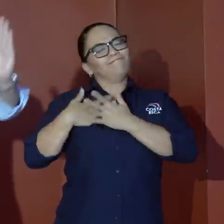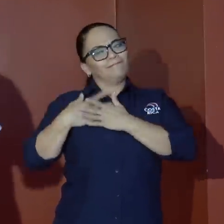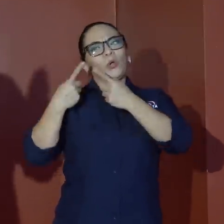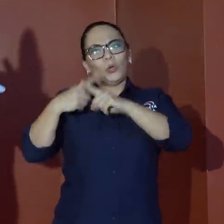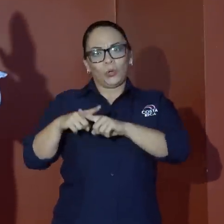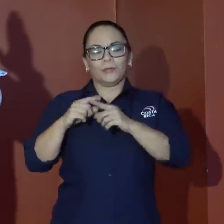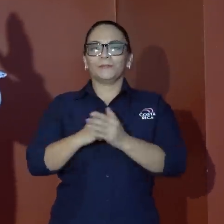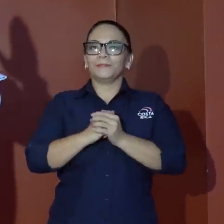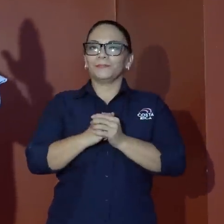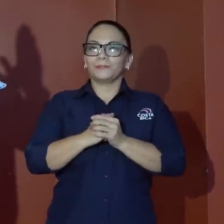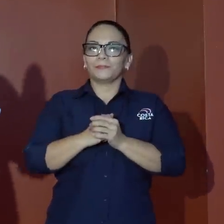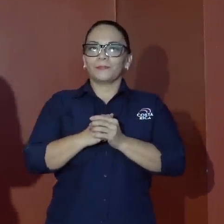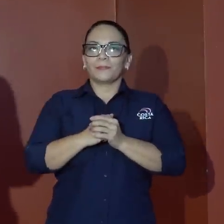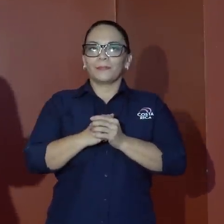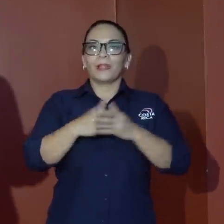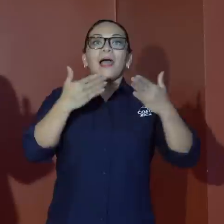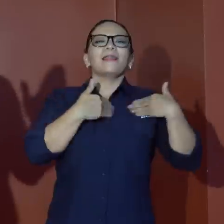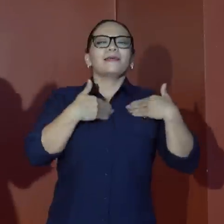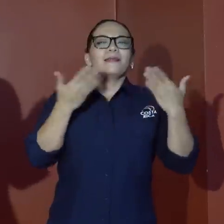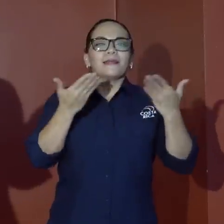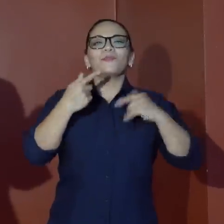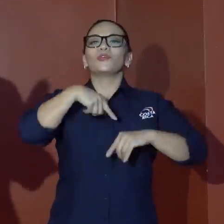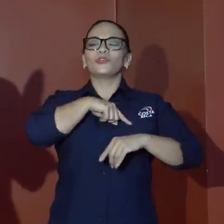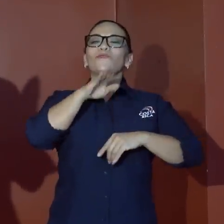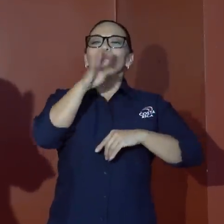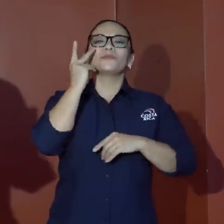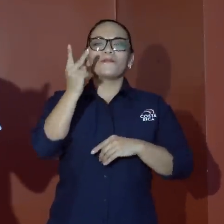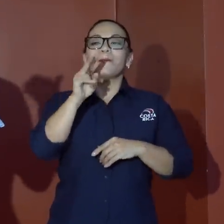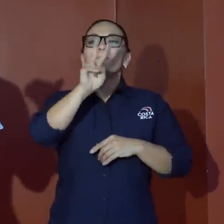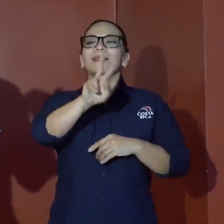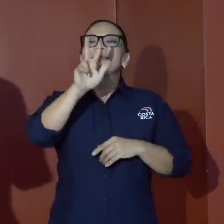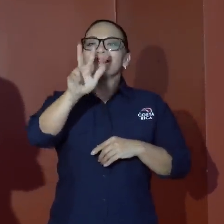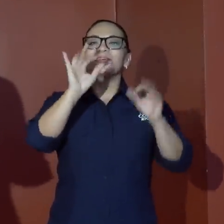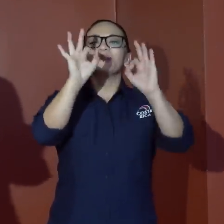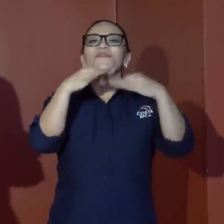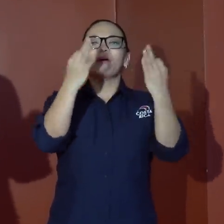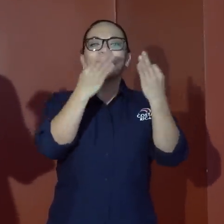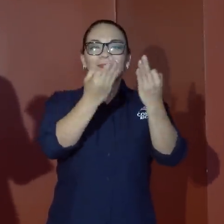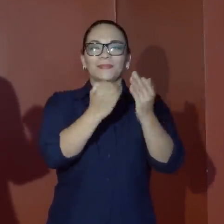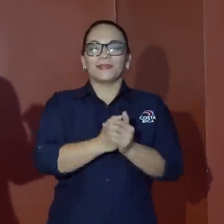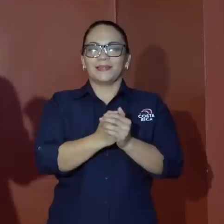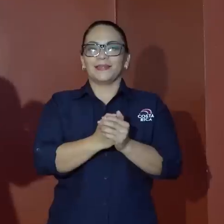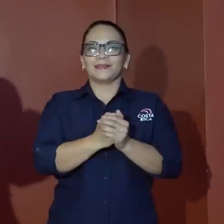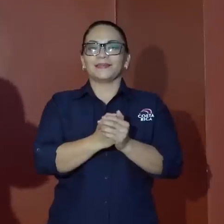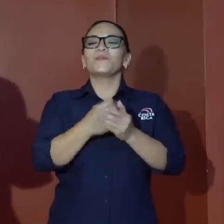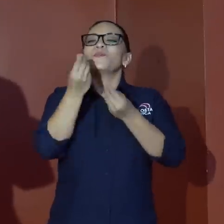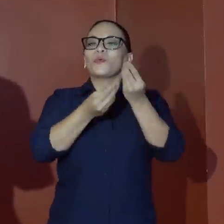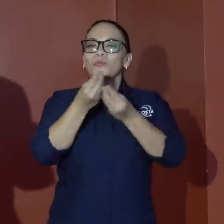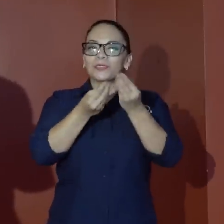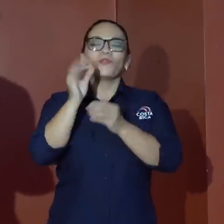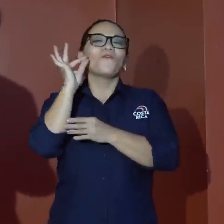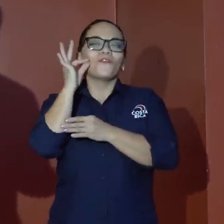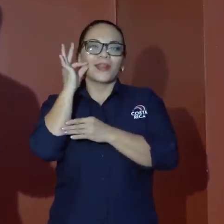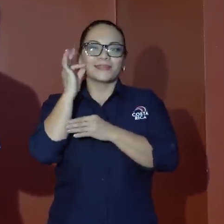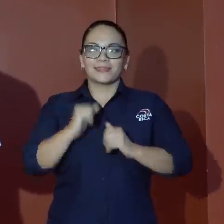corazón. En términos de alegría, fuimos a ver 23 familias que están produciendo